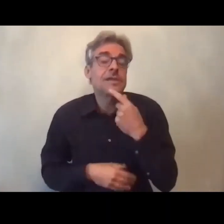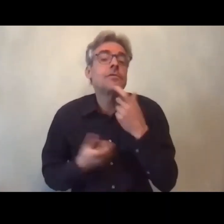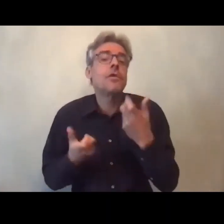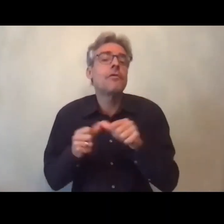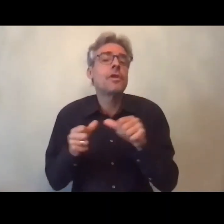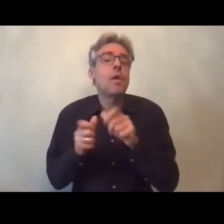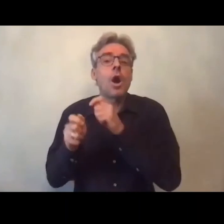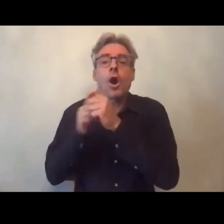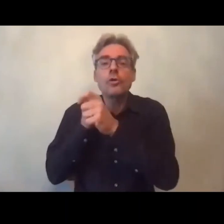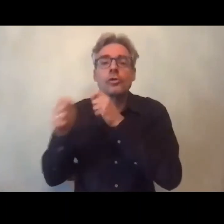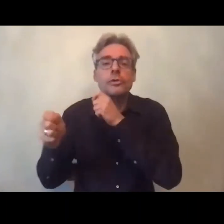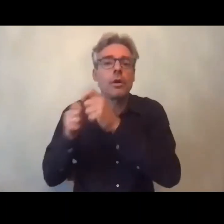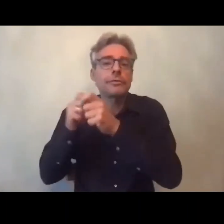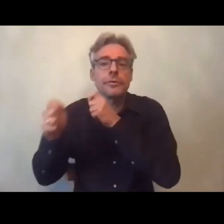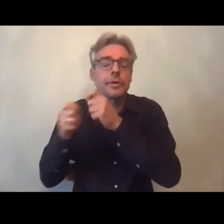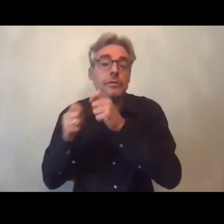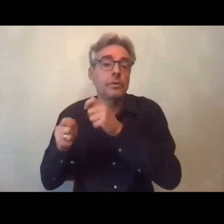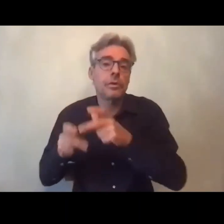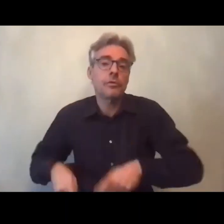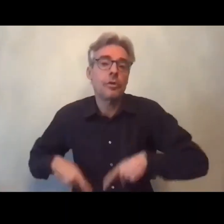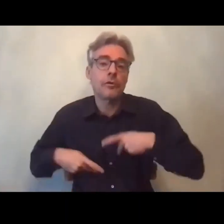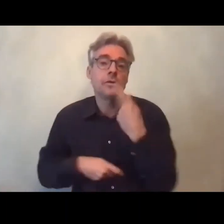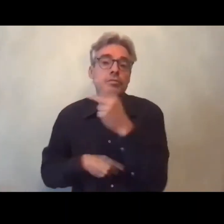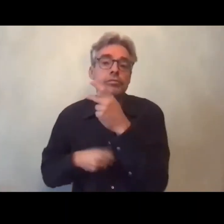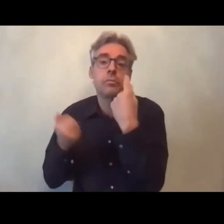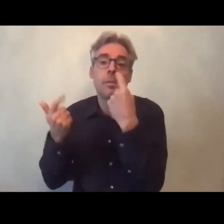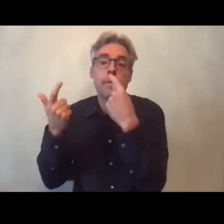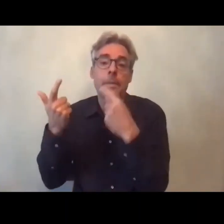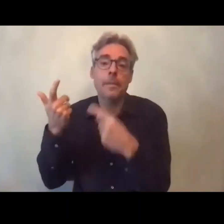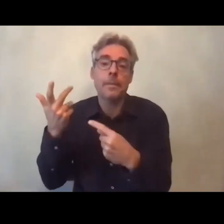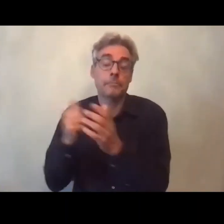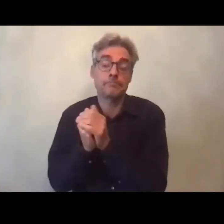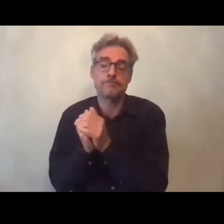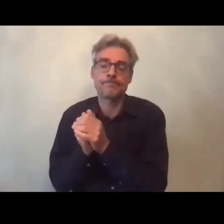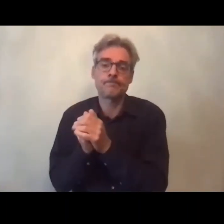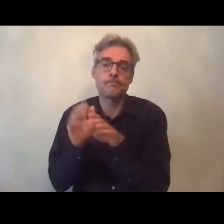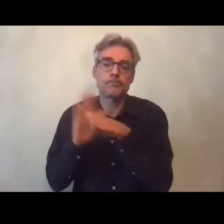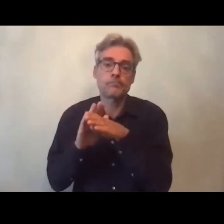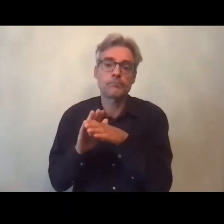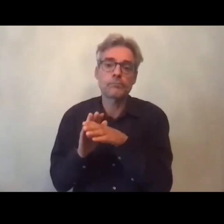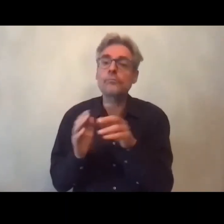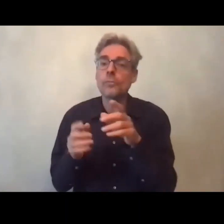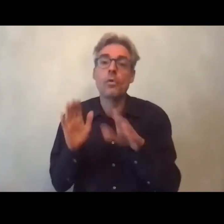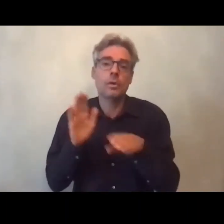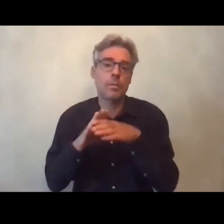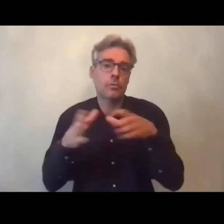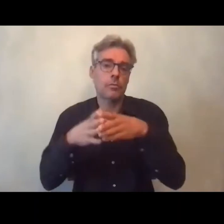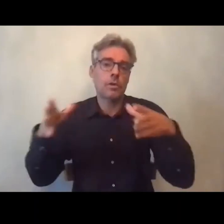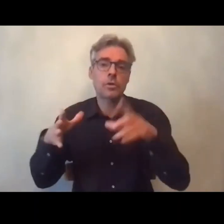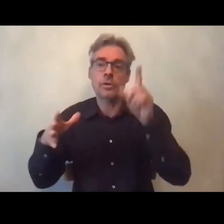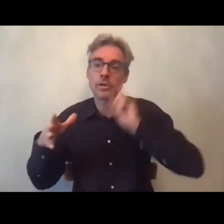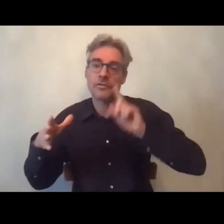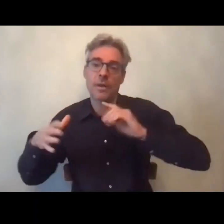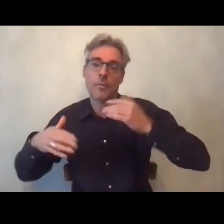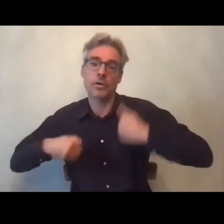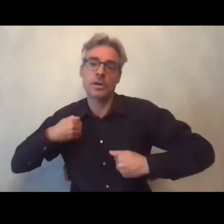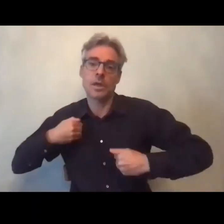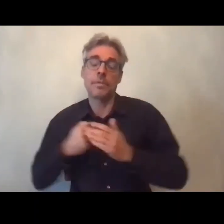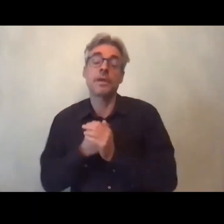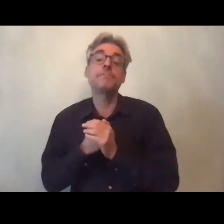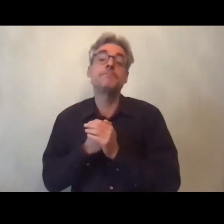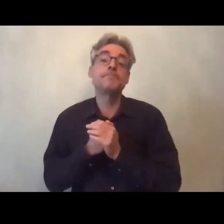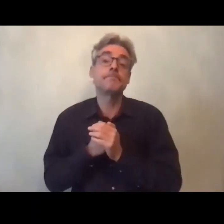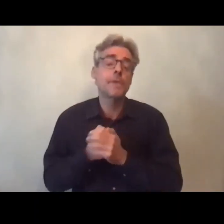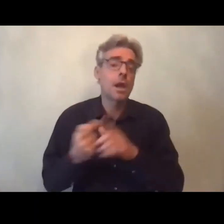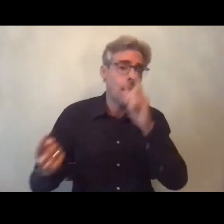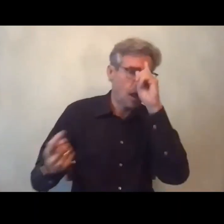biographiques avec des donc dans un premier temps principalement des femmes handicapées pour à la fois